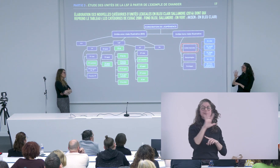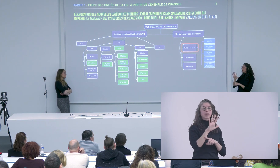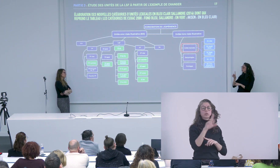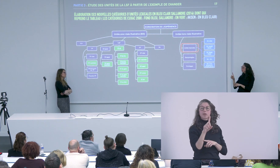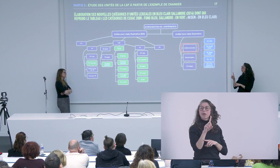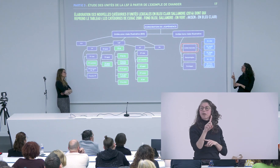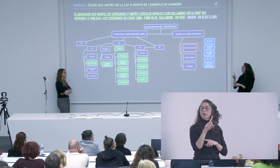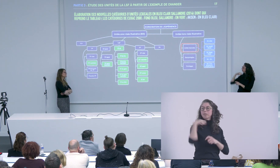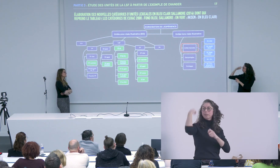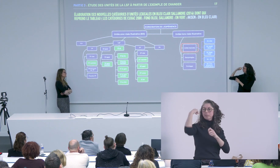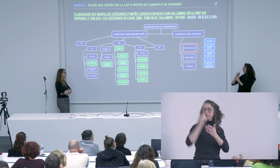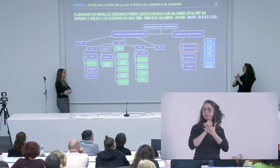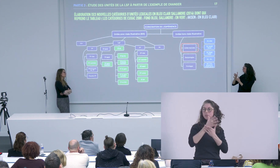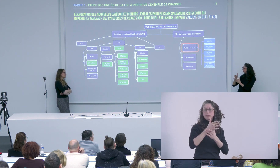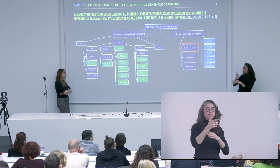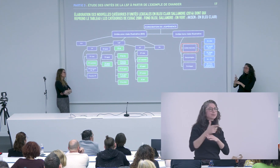donc